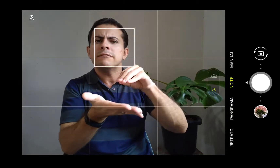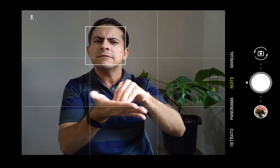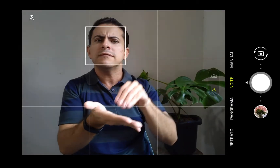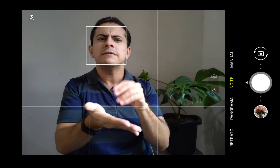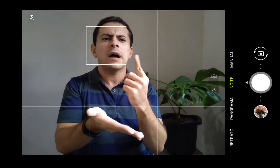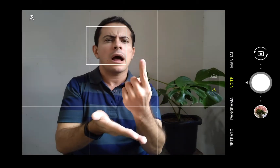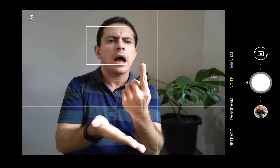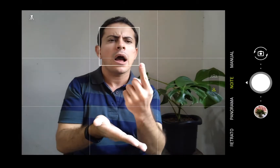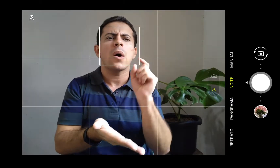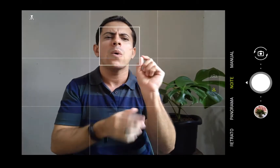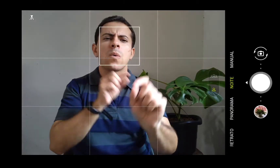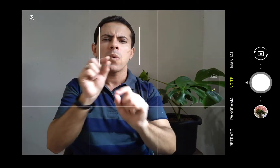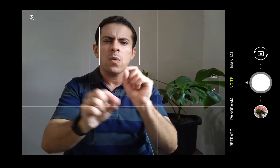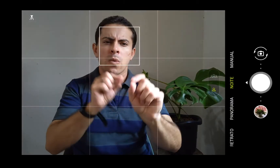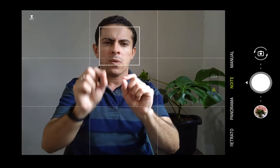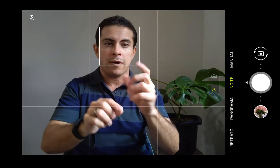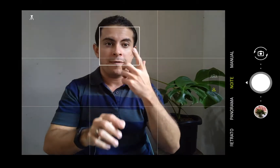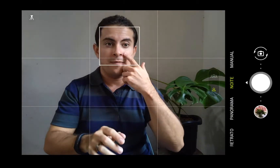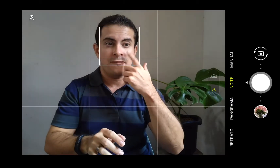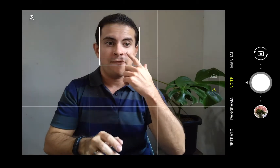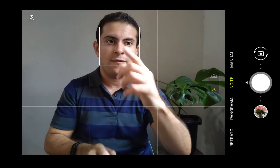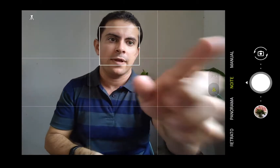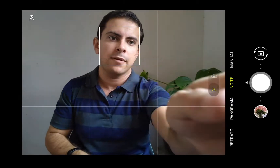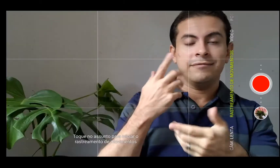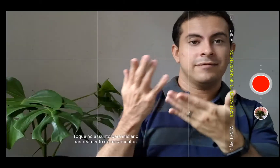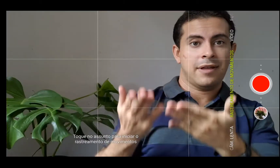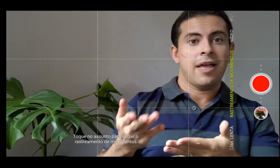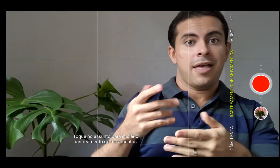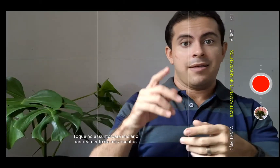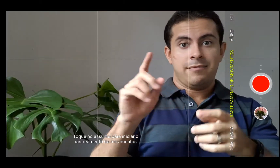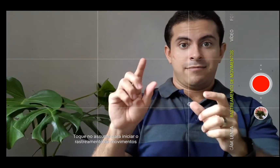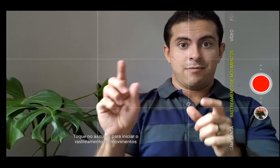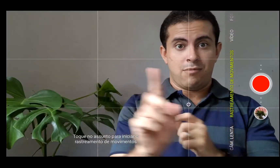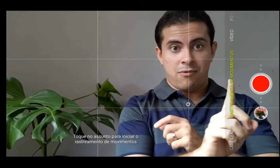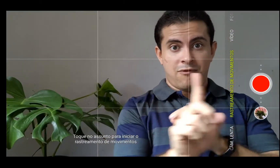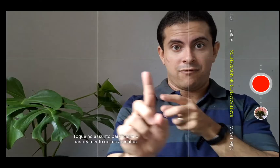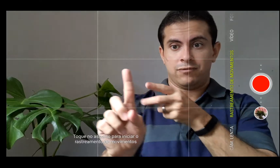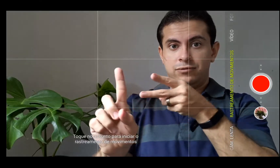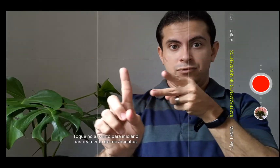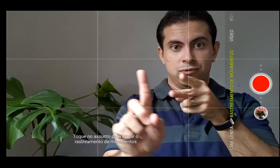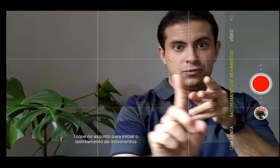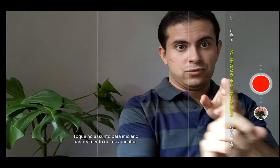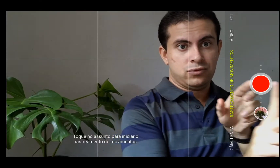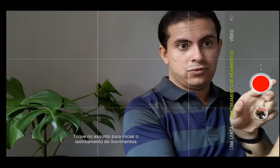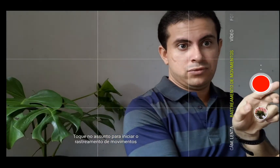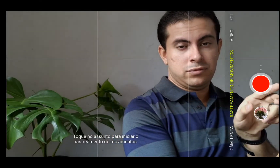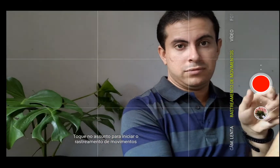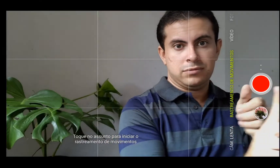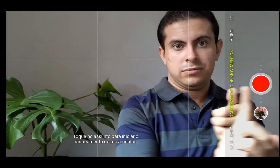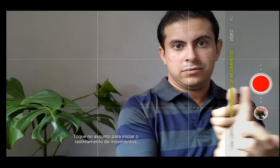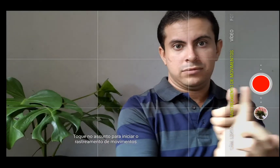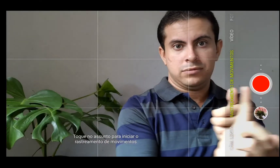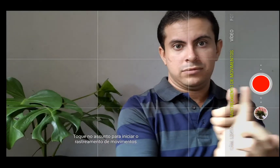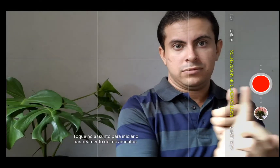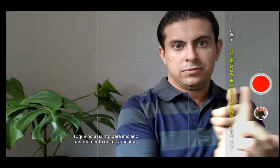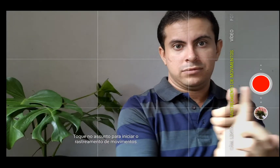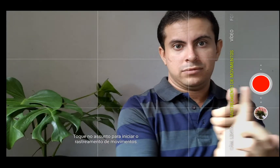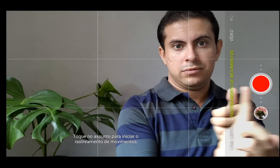que é essa parte aqui, rastreamento de movimentos. Eu pulei porque ele só dá para fazer com a câmera virada para